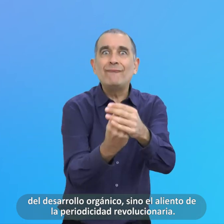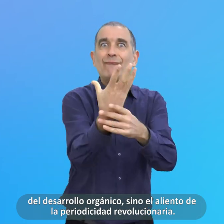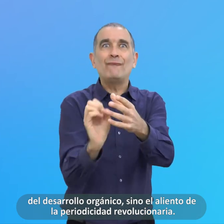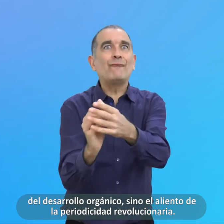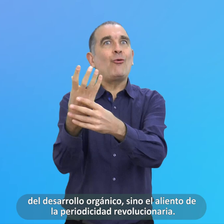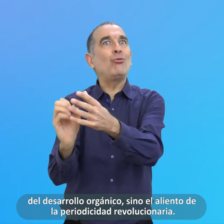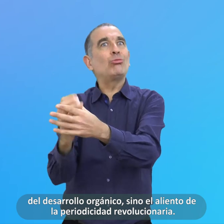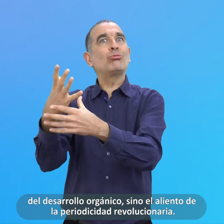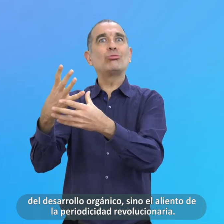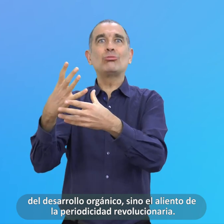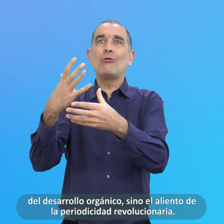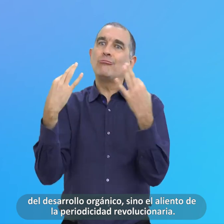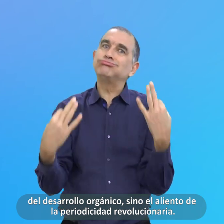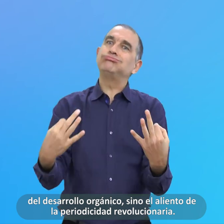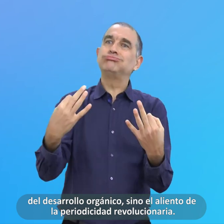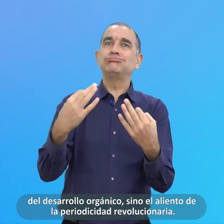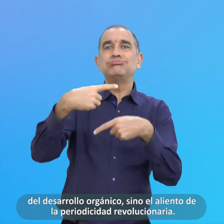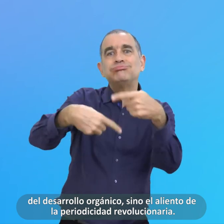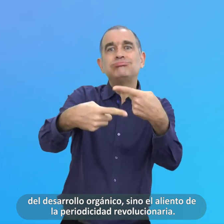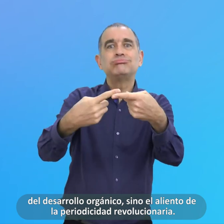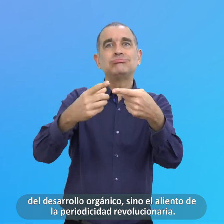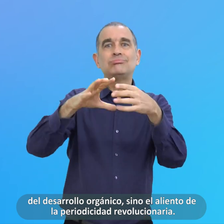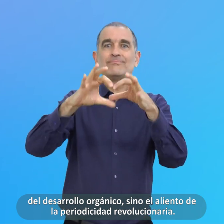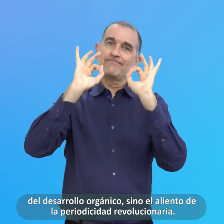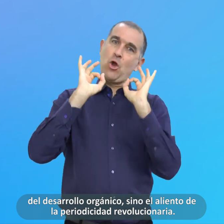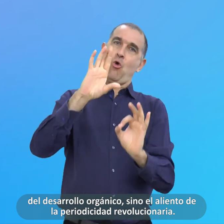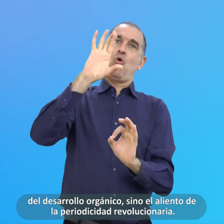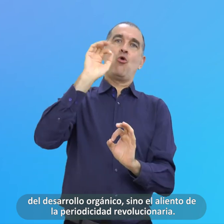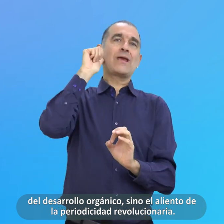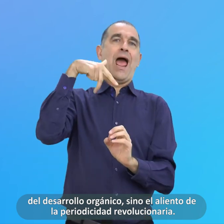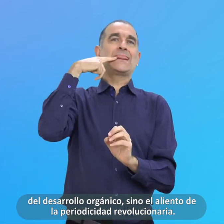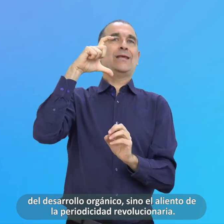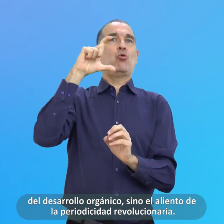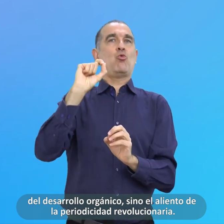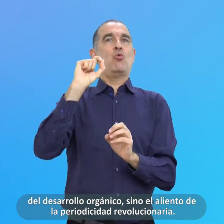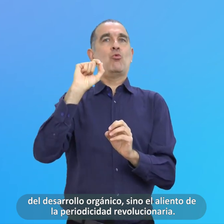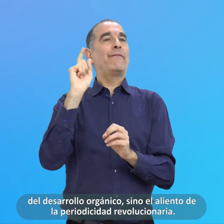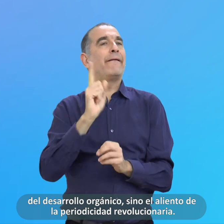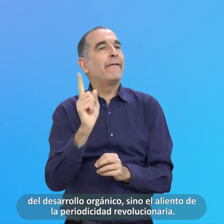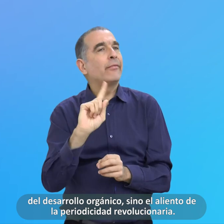Sino el aliento De la periodicidad Revolucionaria